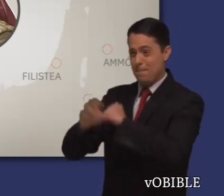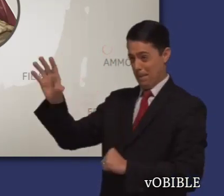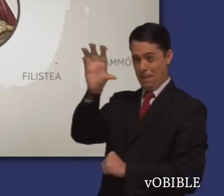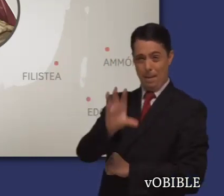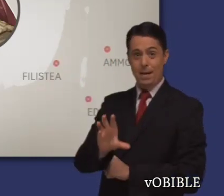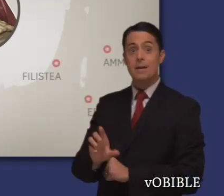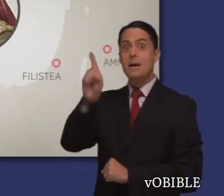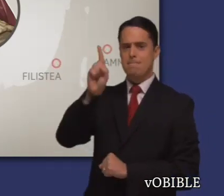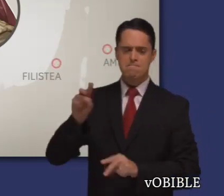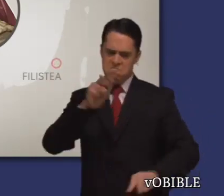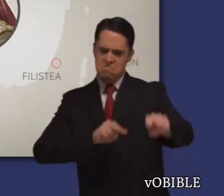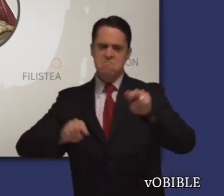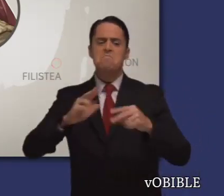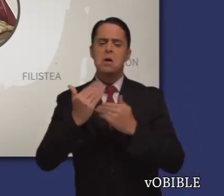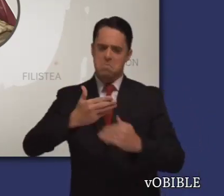naciones vecinas.